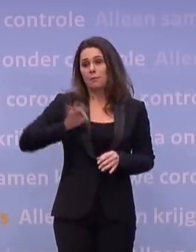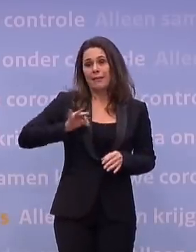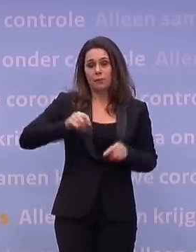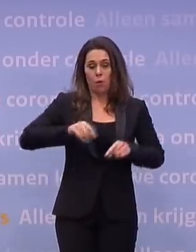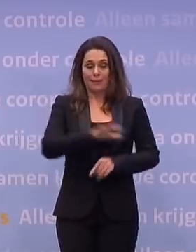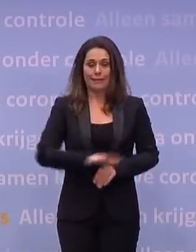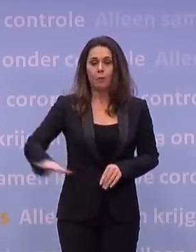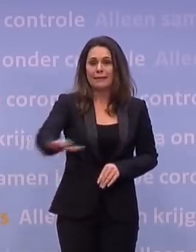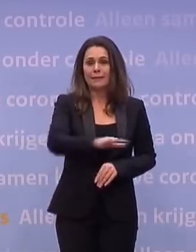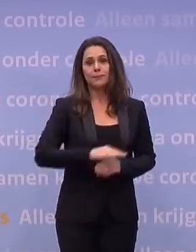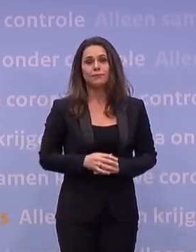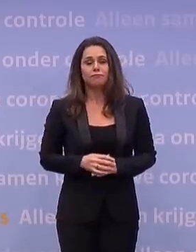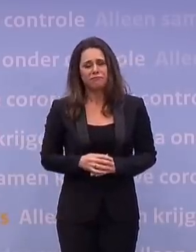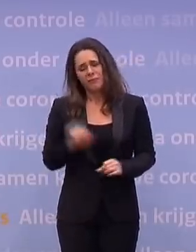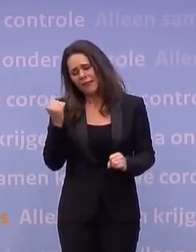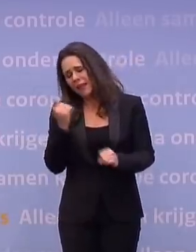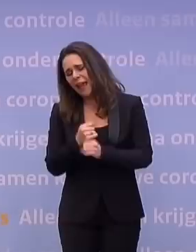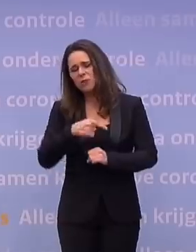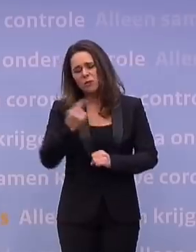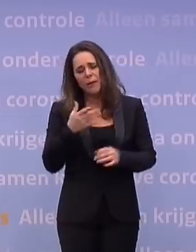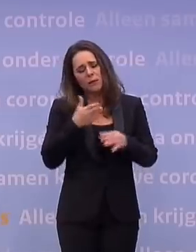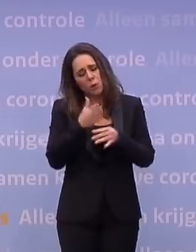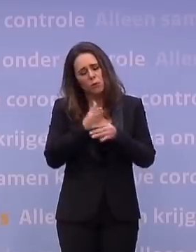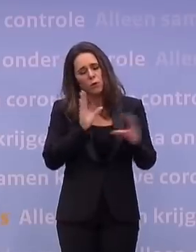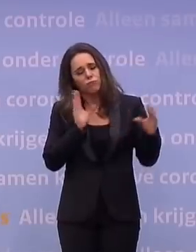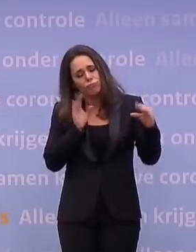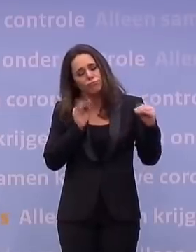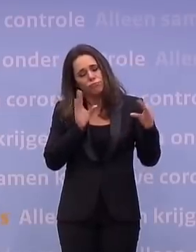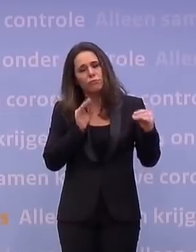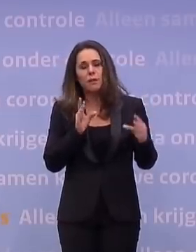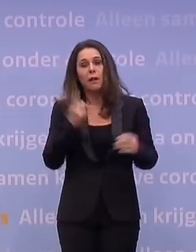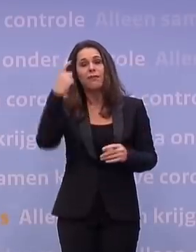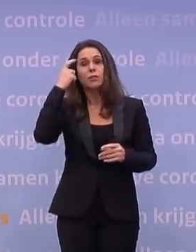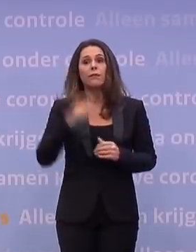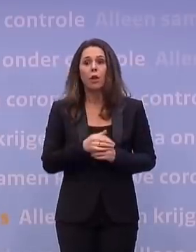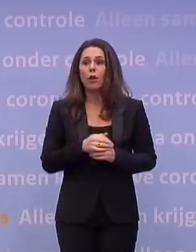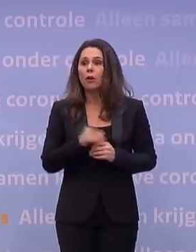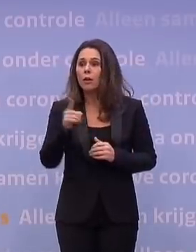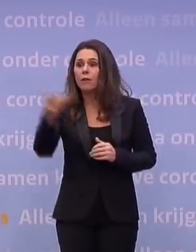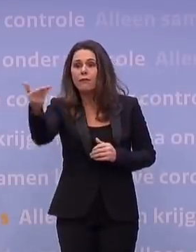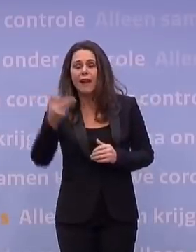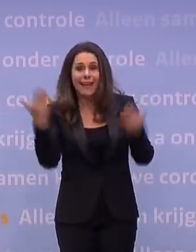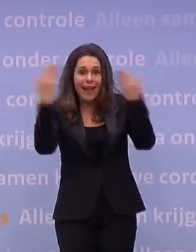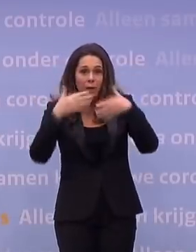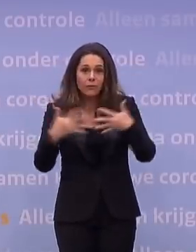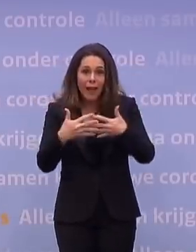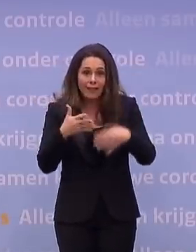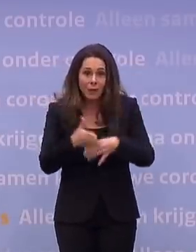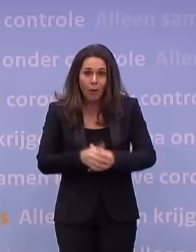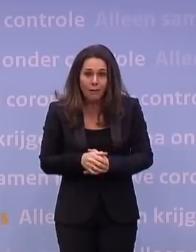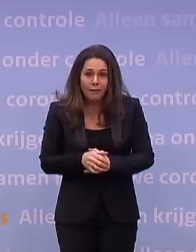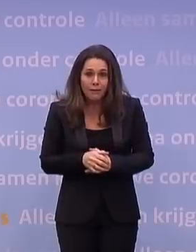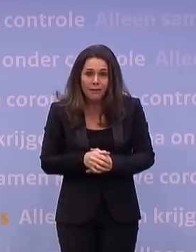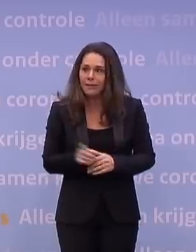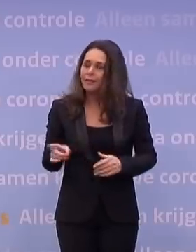is op dit terrein, dat ze zeggen, willen echt eens even wat langer met je doorpraten. Ja, dan vind ik ook dat dat verstandig is. En in de avond vergaderen, dat blijft u wel doen? Ja,